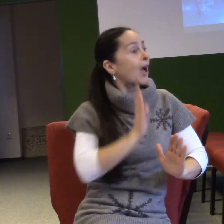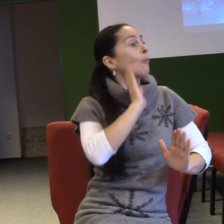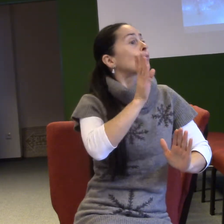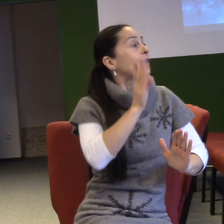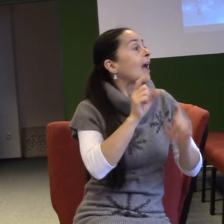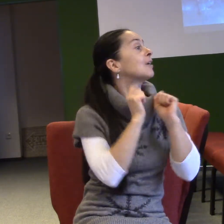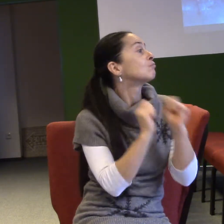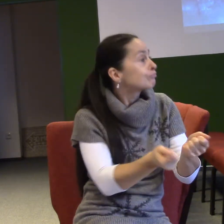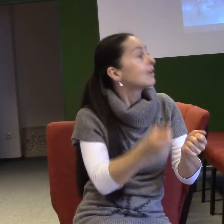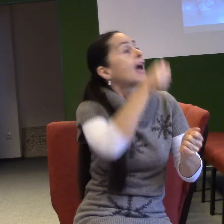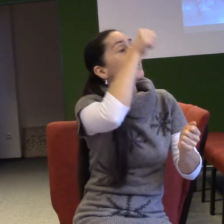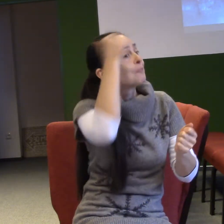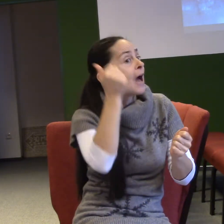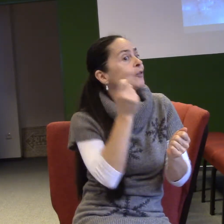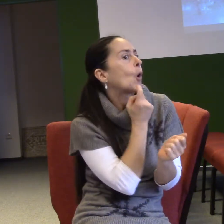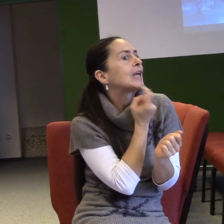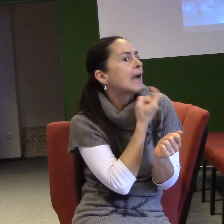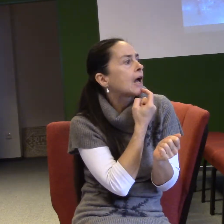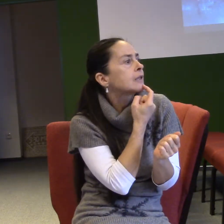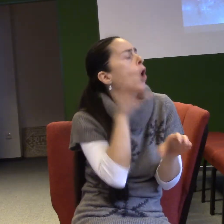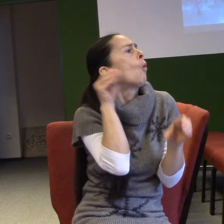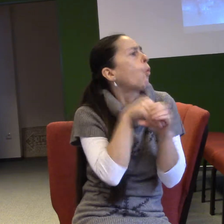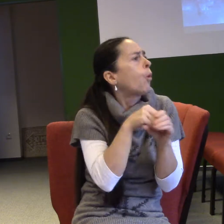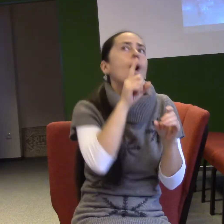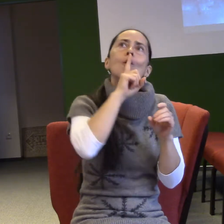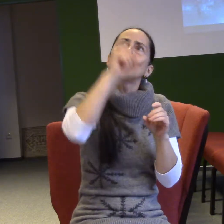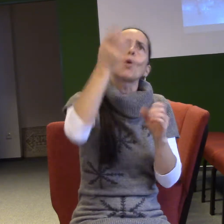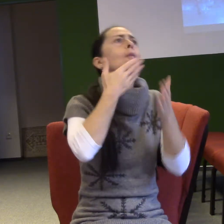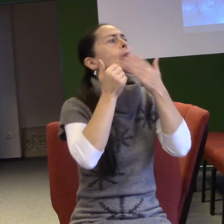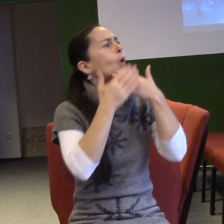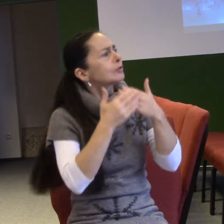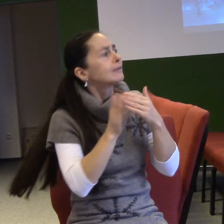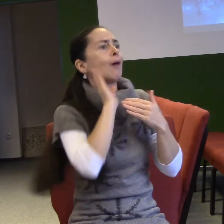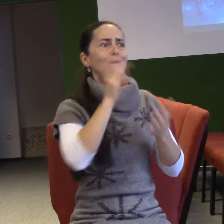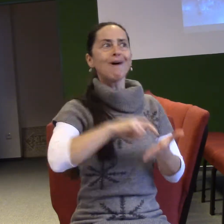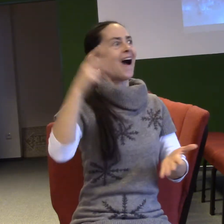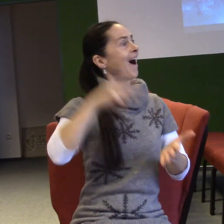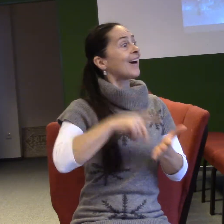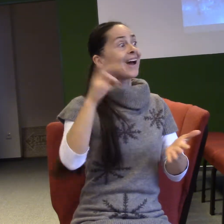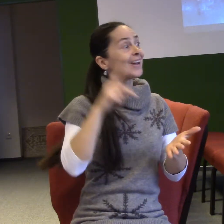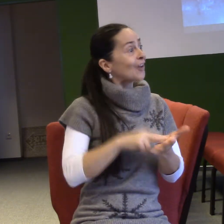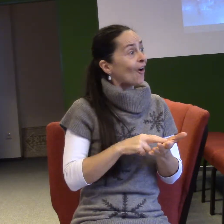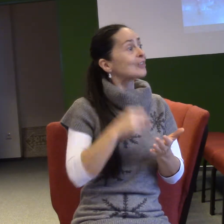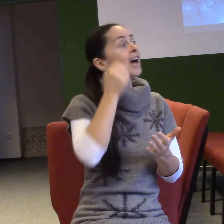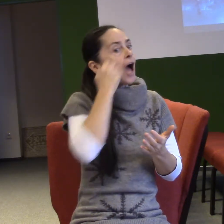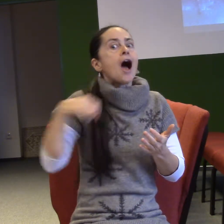To znamená, Bůh je milostivý. Budeš z něho skákat radostí a mnozí budou vděční za to, že se narodil.